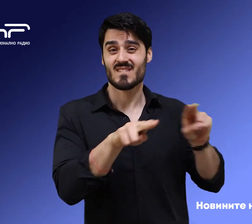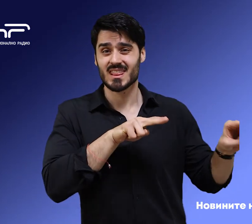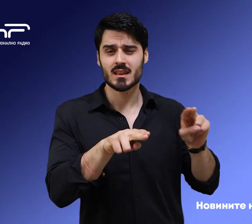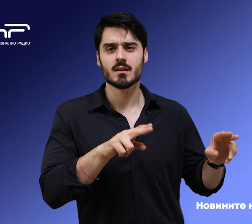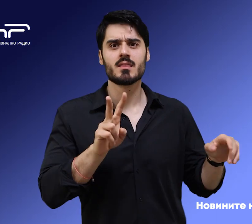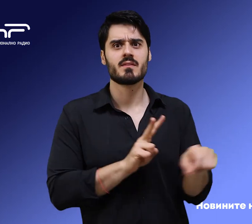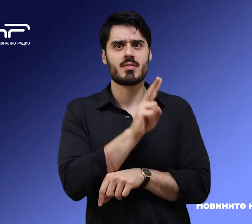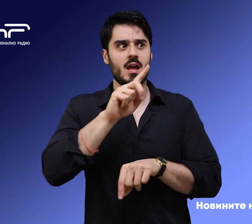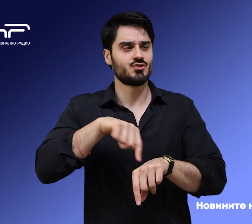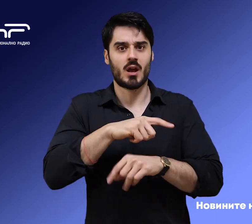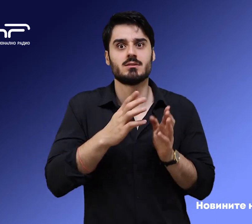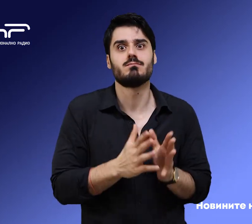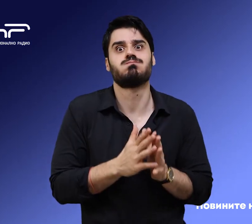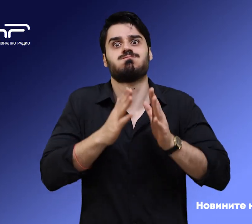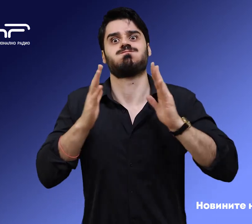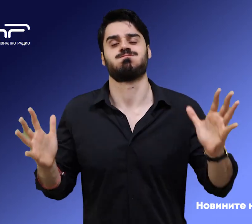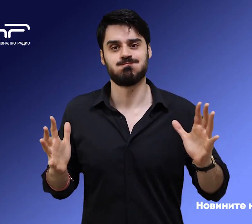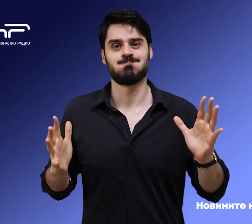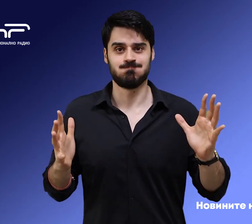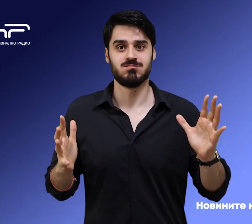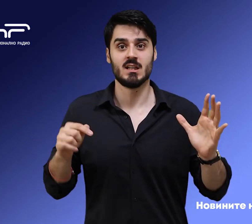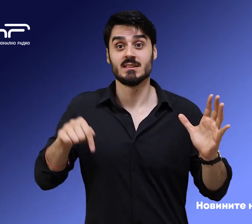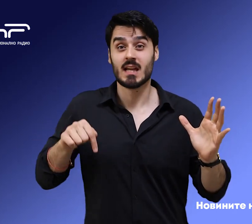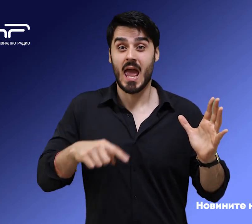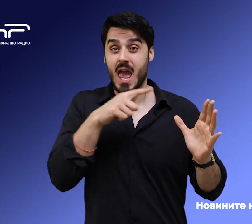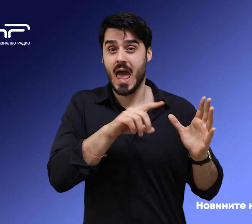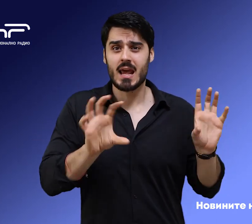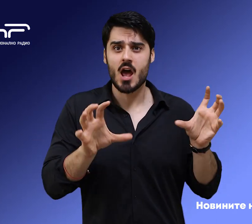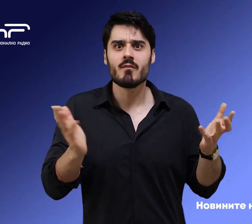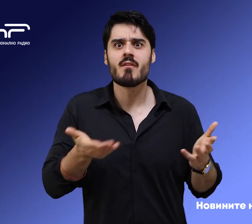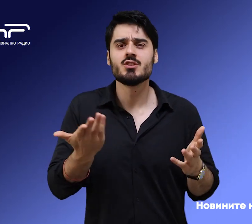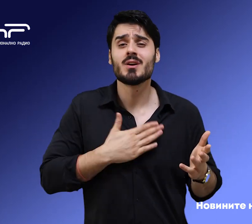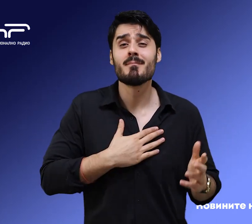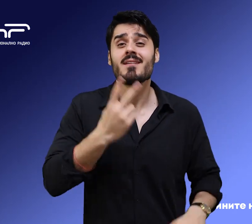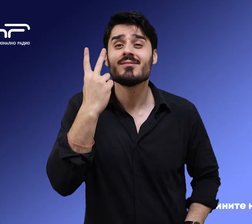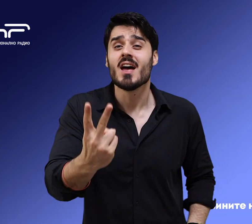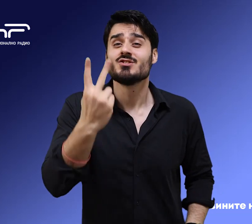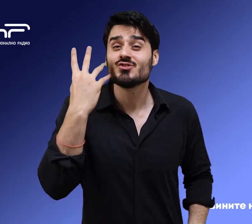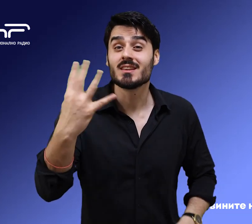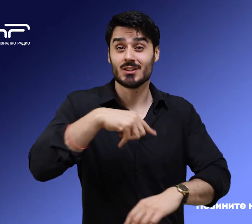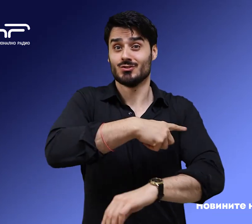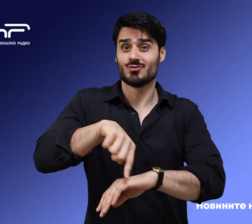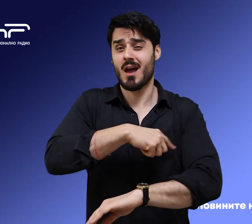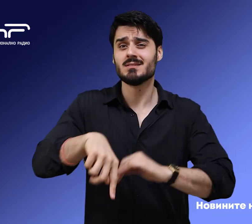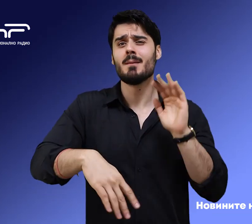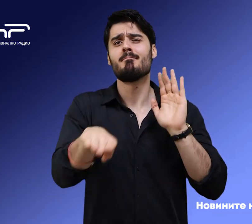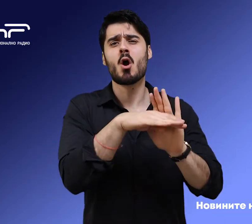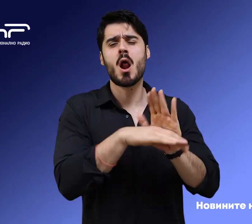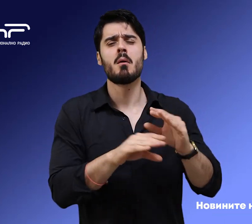12-часово от 1-я октомври същата година. Като сега медията е вече с 24 часа с 8-я програма. Към нея бяха интегрирани нови